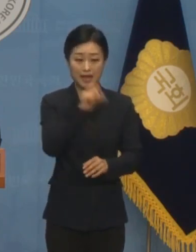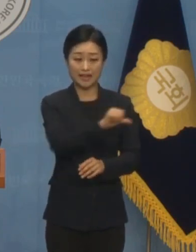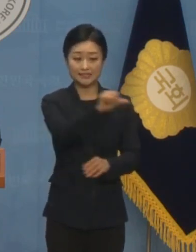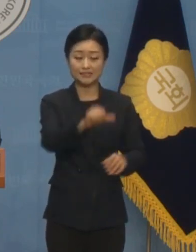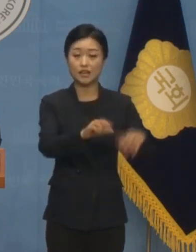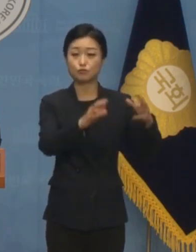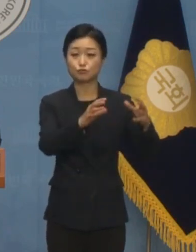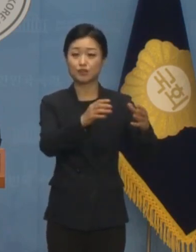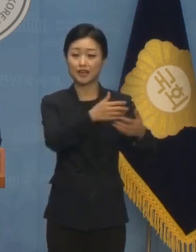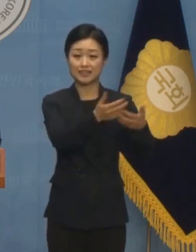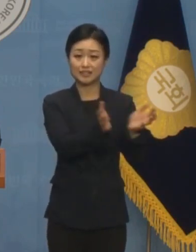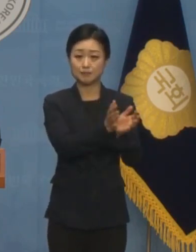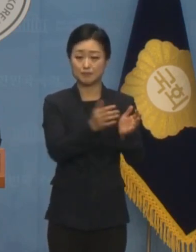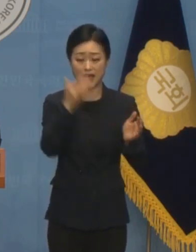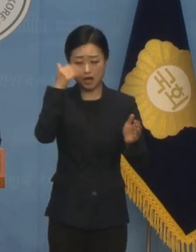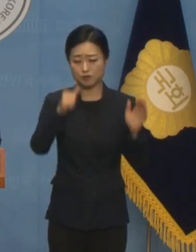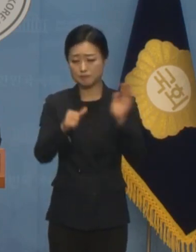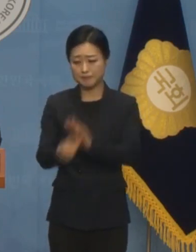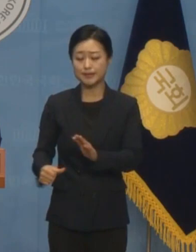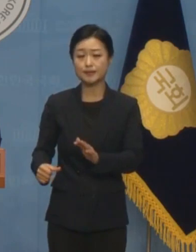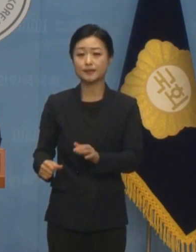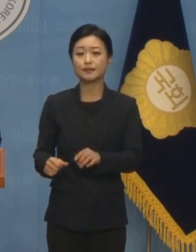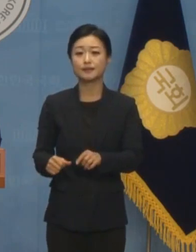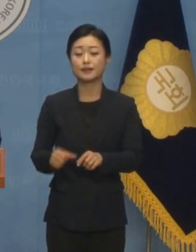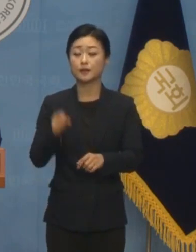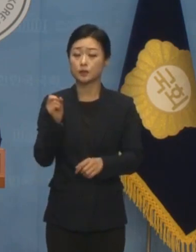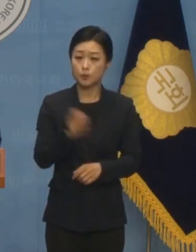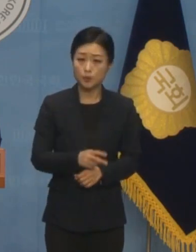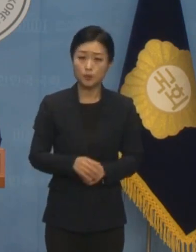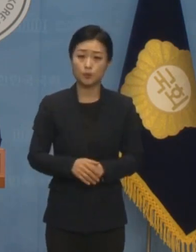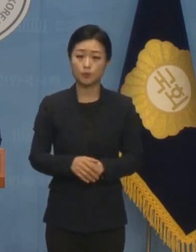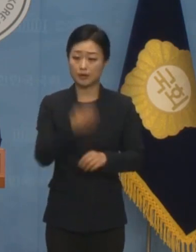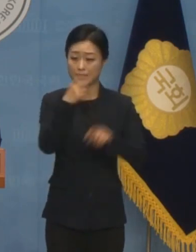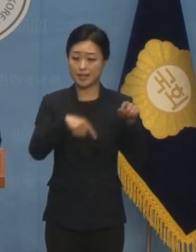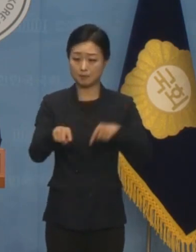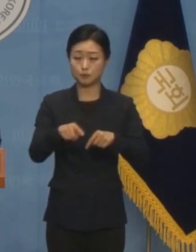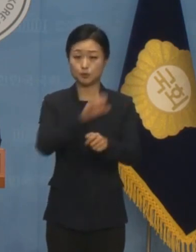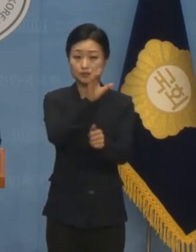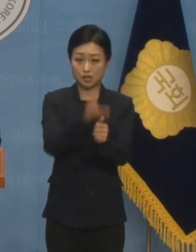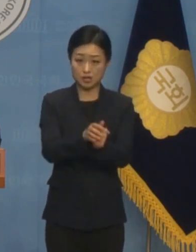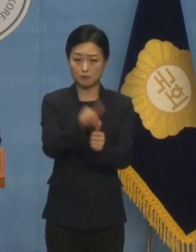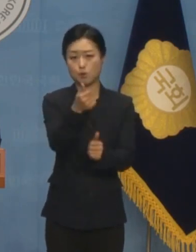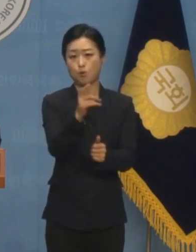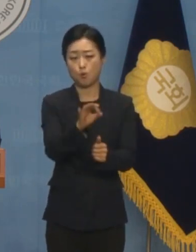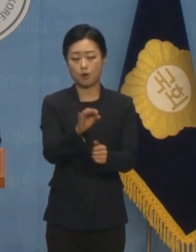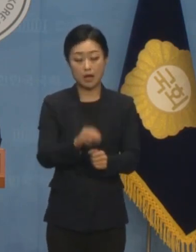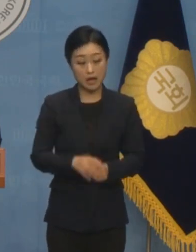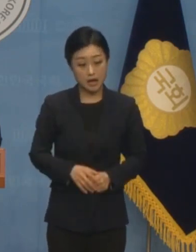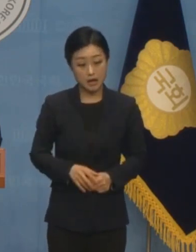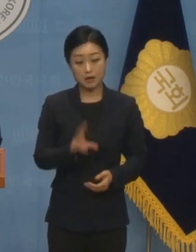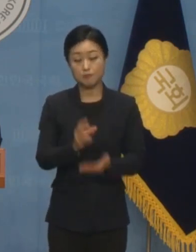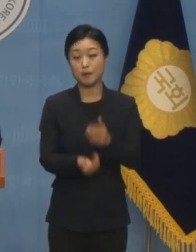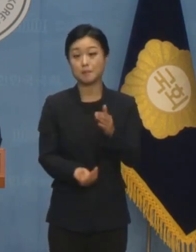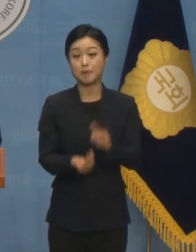국가팀에도 완피하는 무기력 여기에 이번 감독 선임 사태까지 이어지며